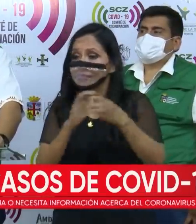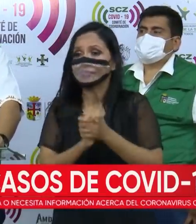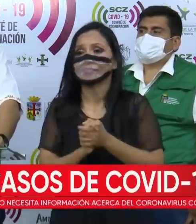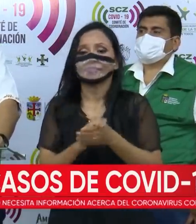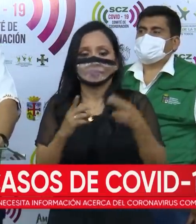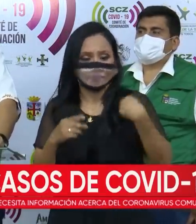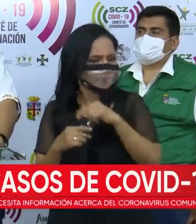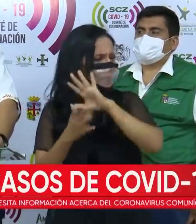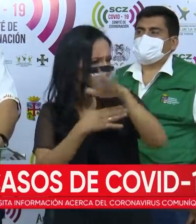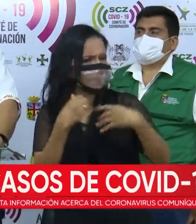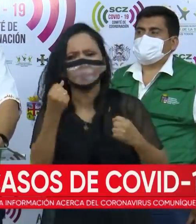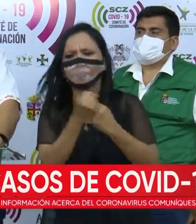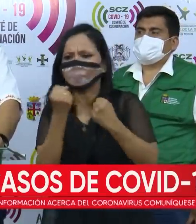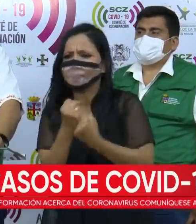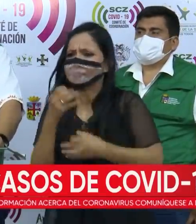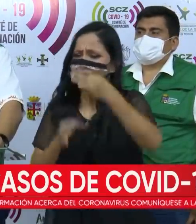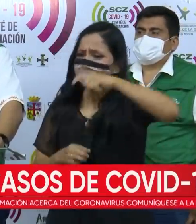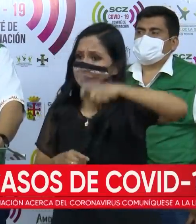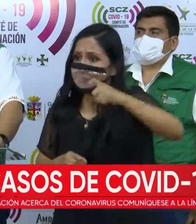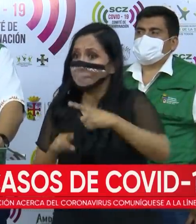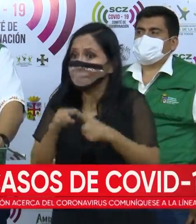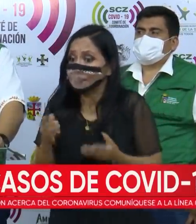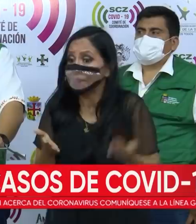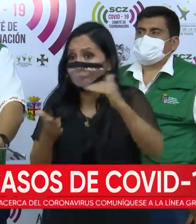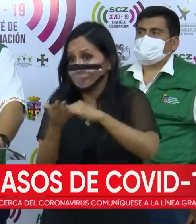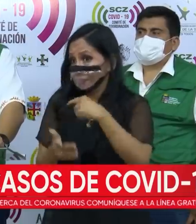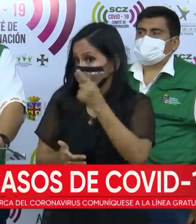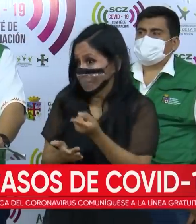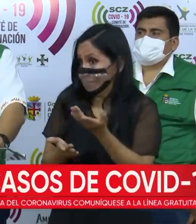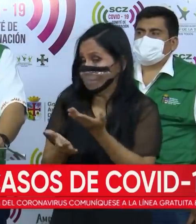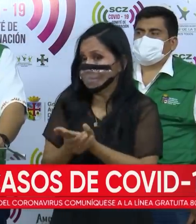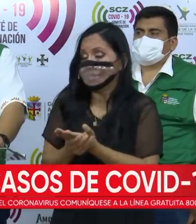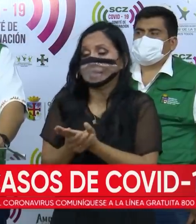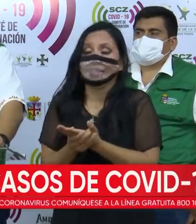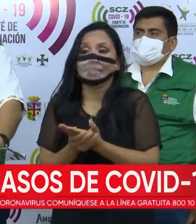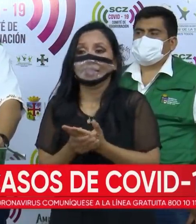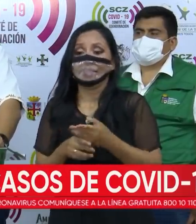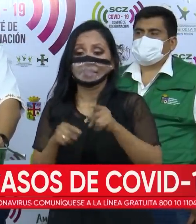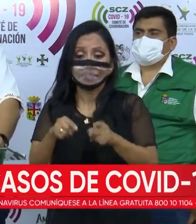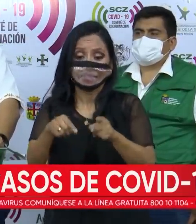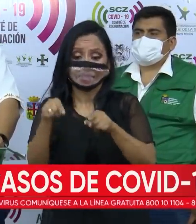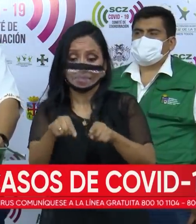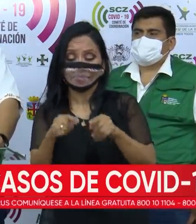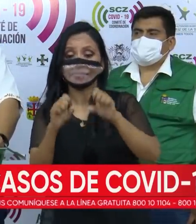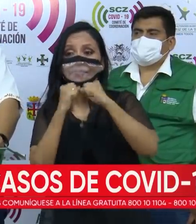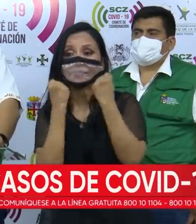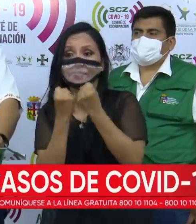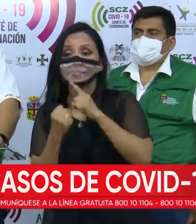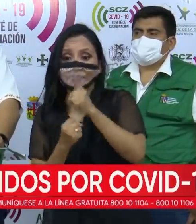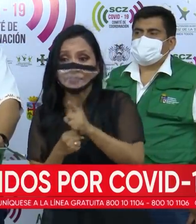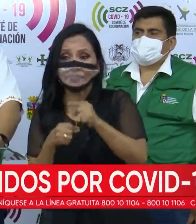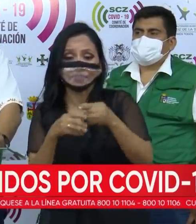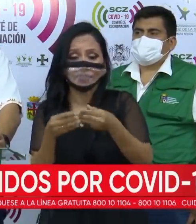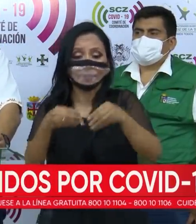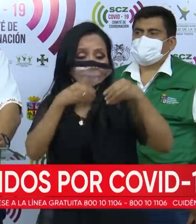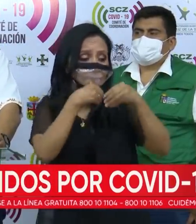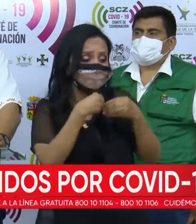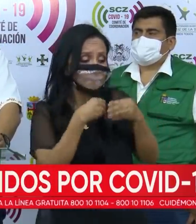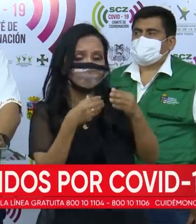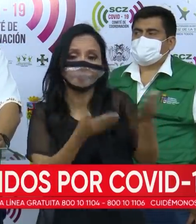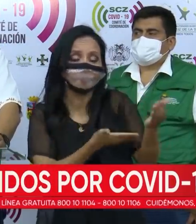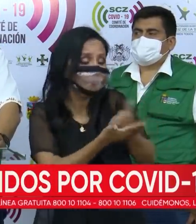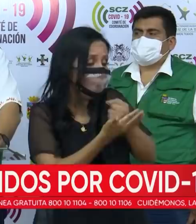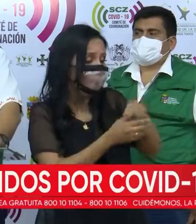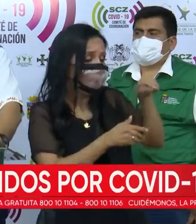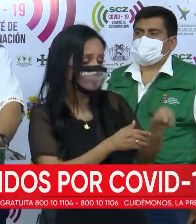a ayudar en todo lo que se necesite, pero vuelvo a indicar, le hace la venta o la cobra, el compra de servicio al Banco